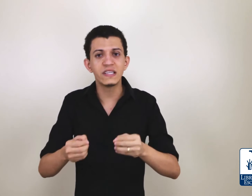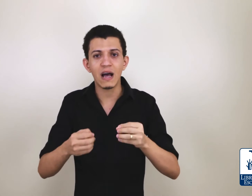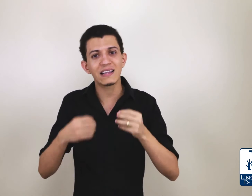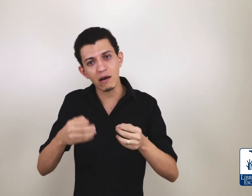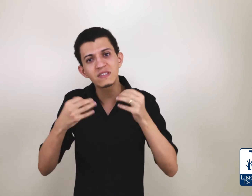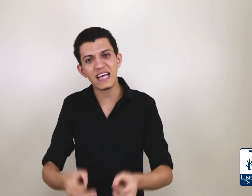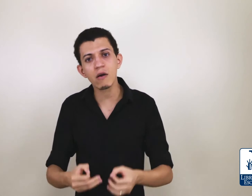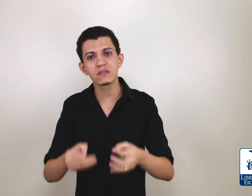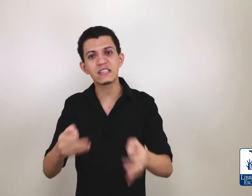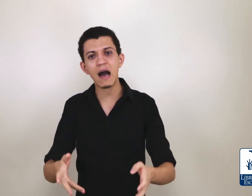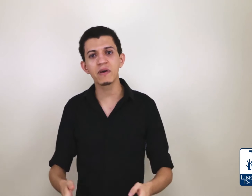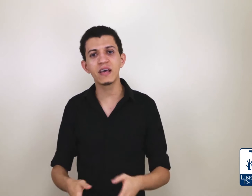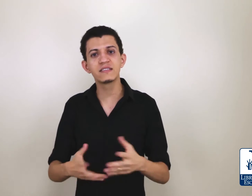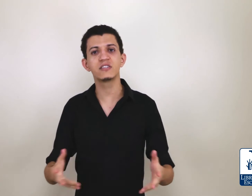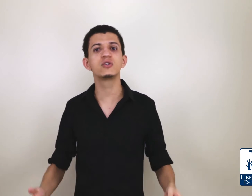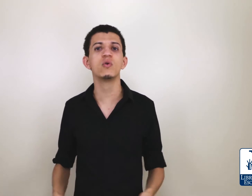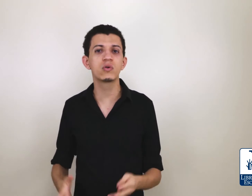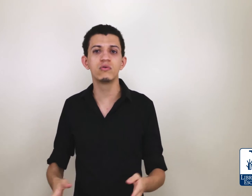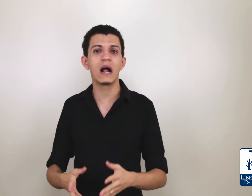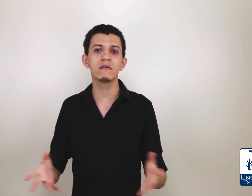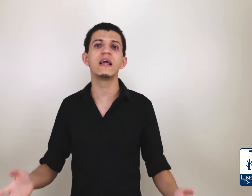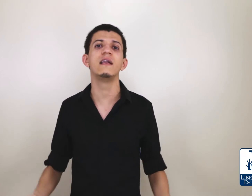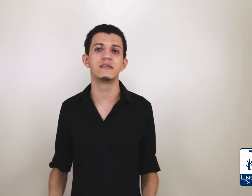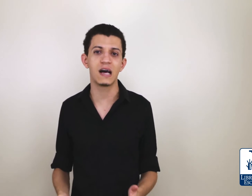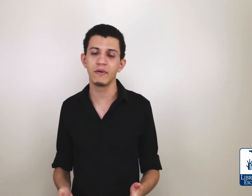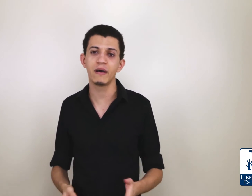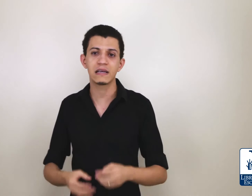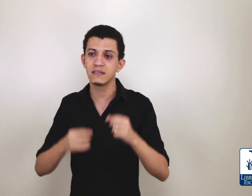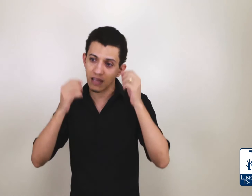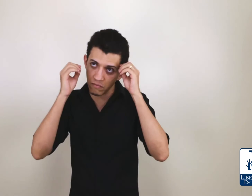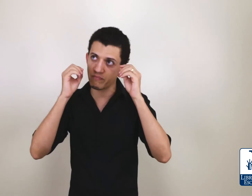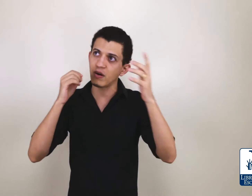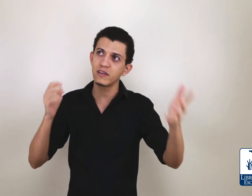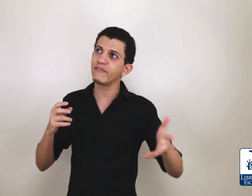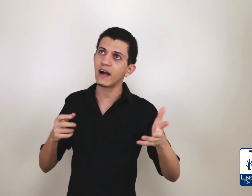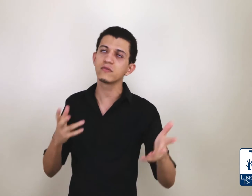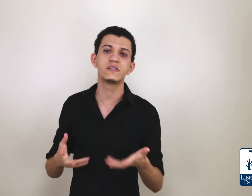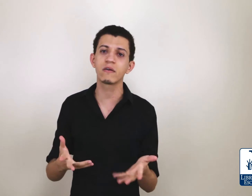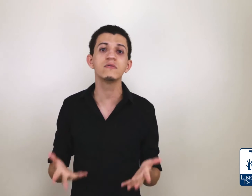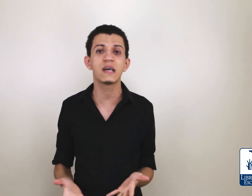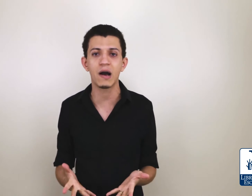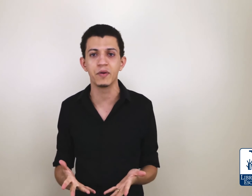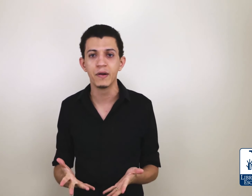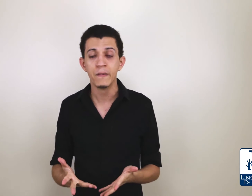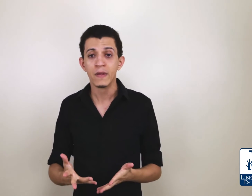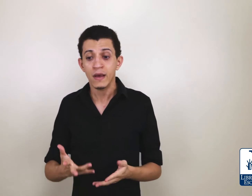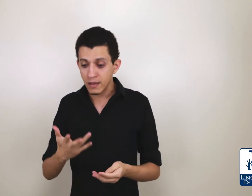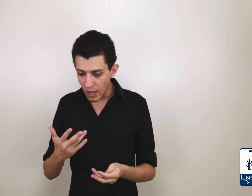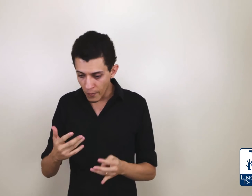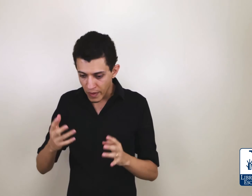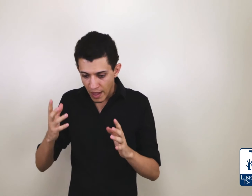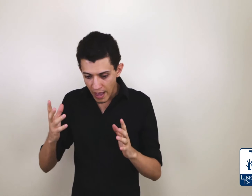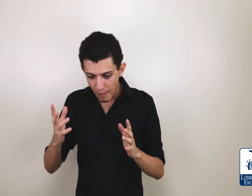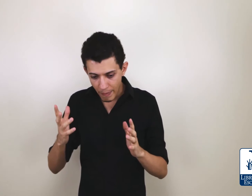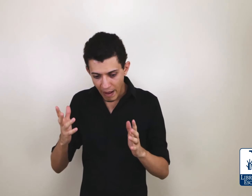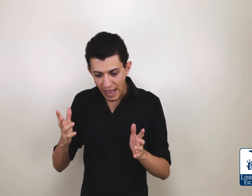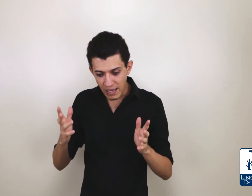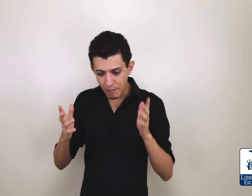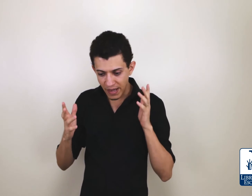Até o cego sabe que existe surdo do lado dele, sabe? Assim, nem pode falar que o cego não sabe. Então, aí a empresa